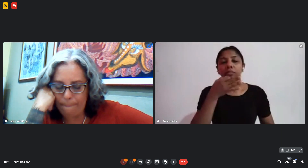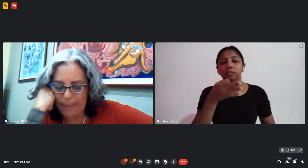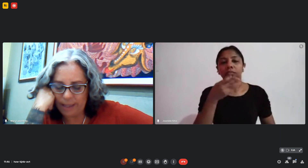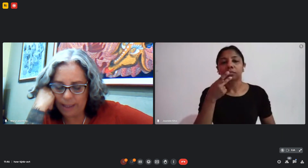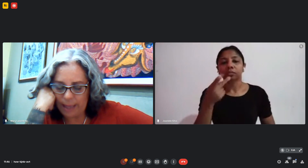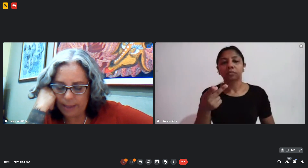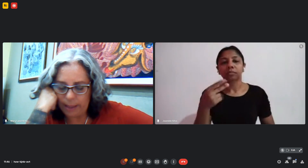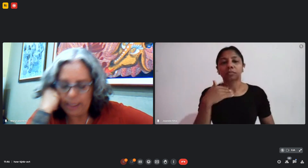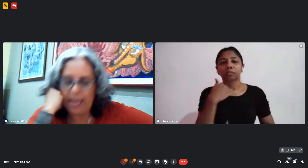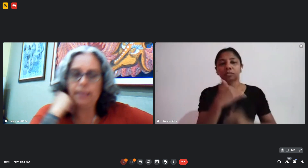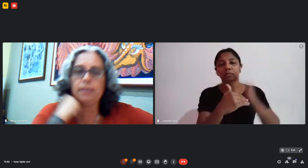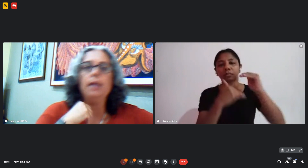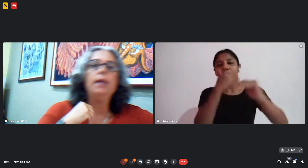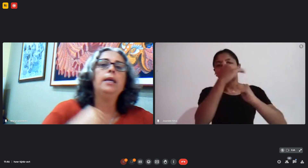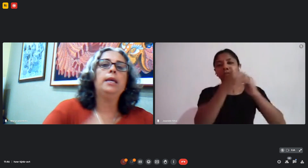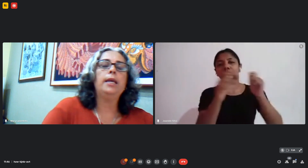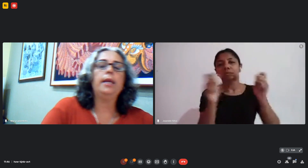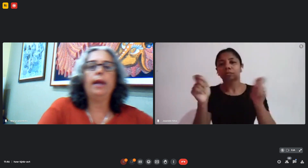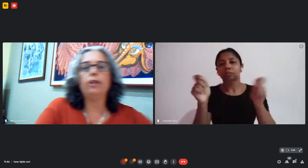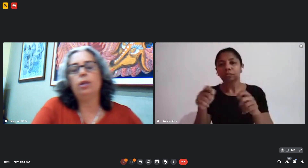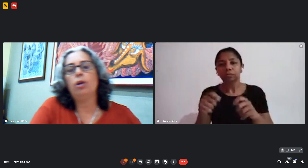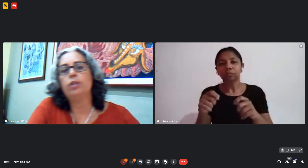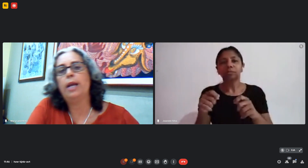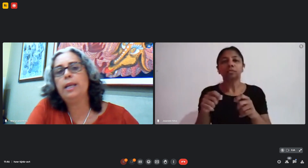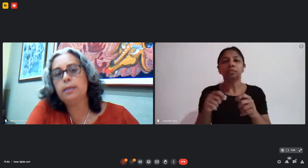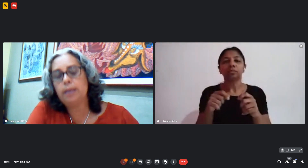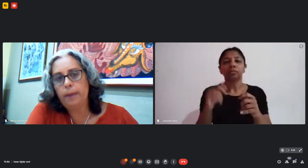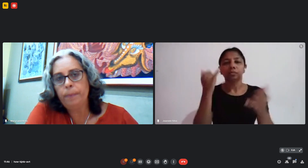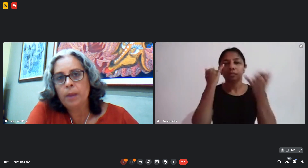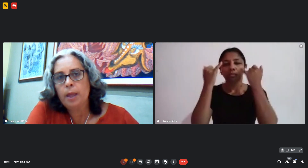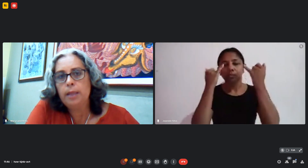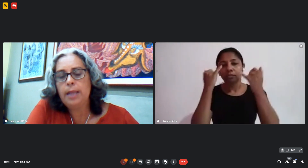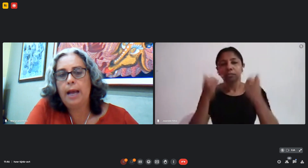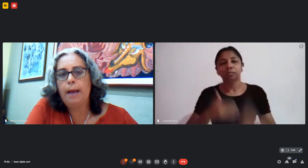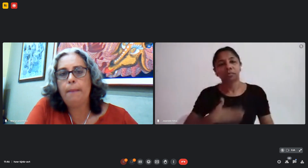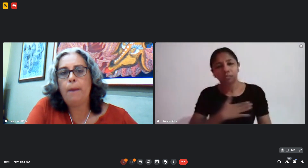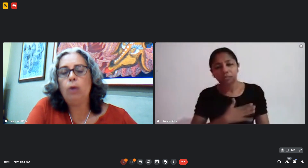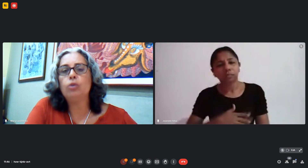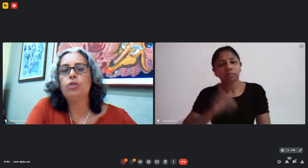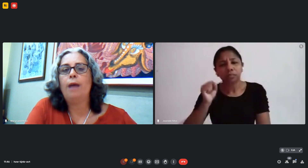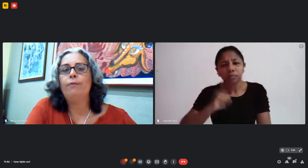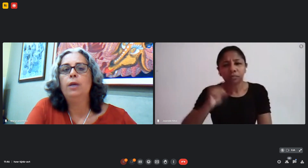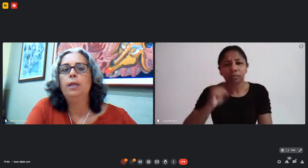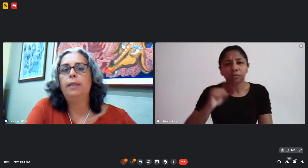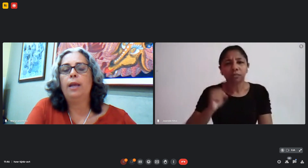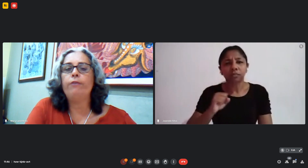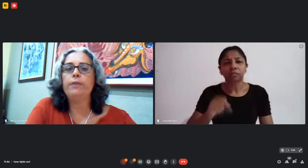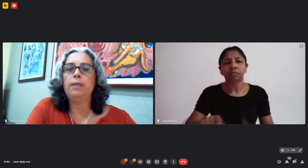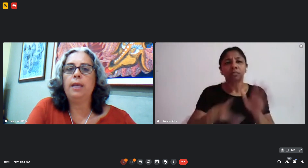de capacitar as entidades e a gente gostaria sim na Paulo Gustavo ter oficina